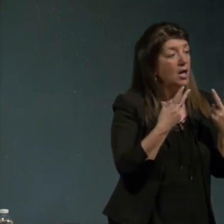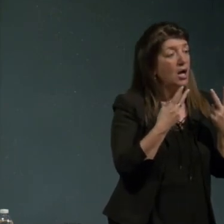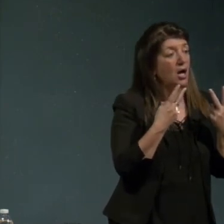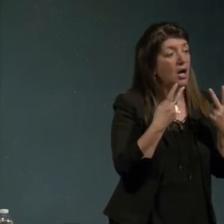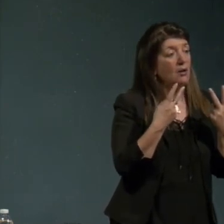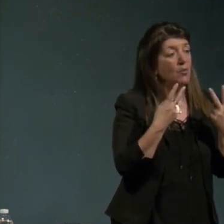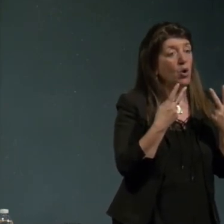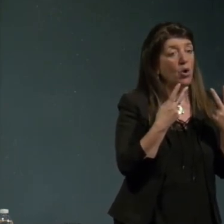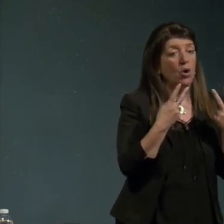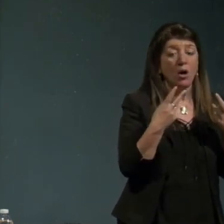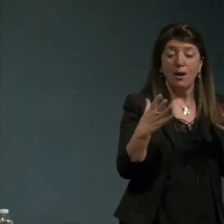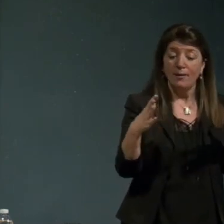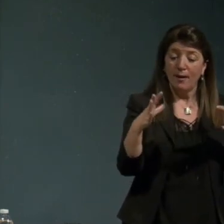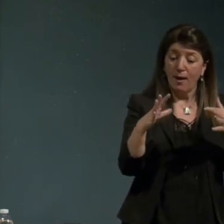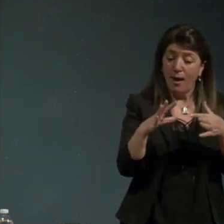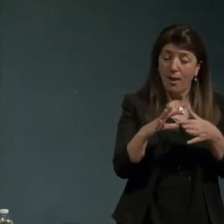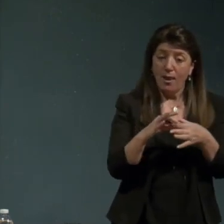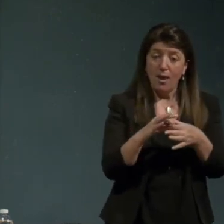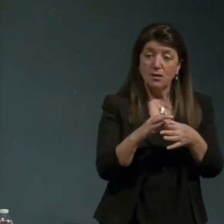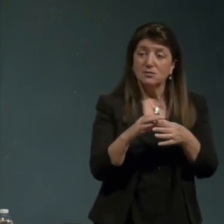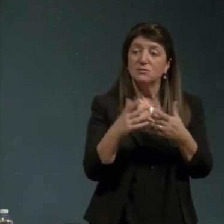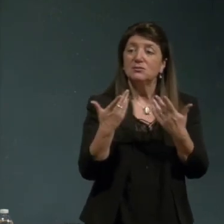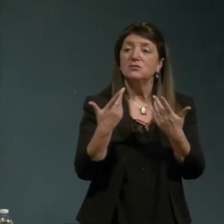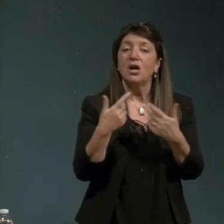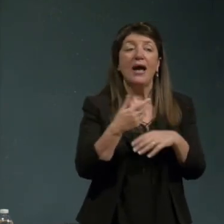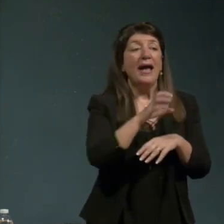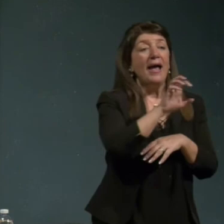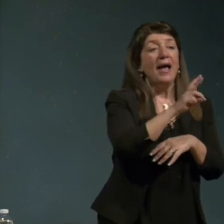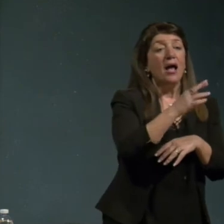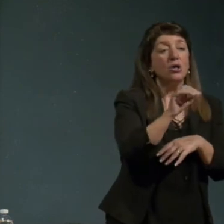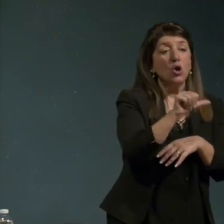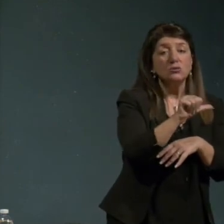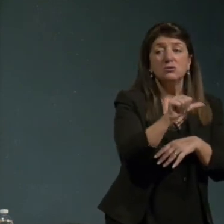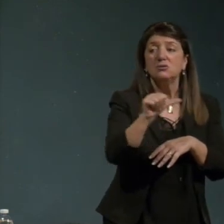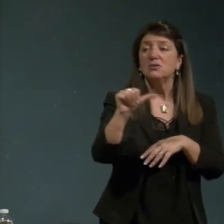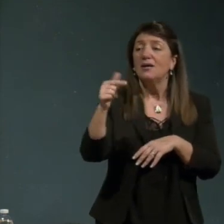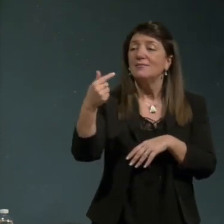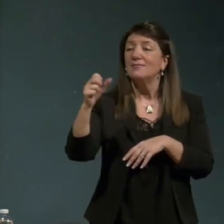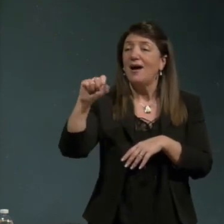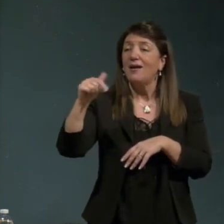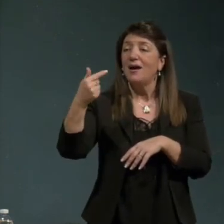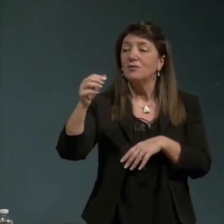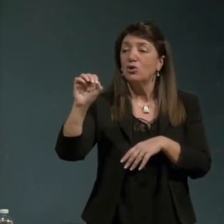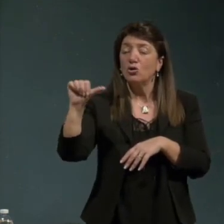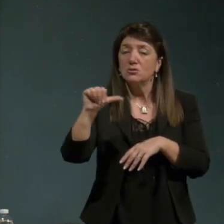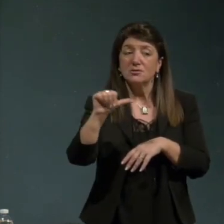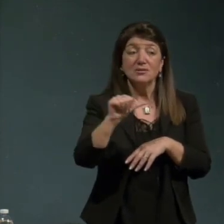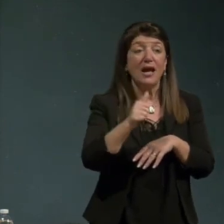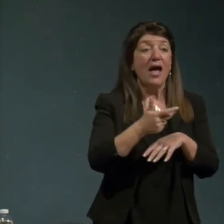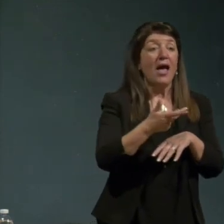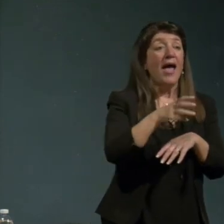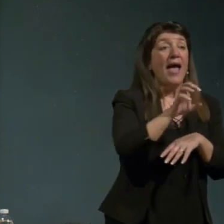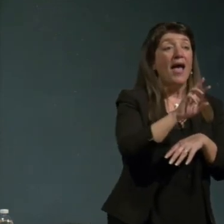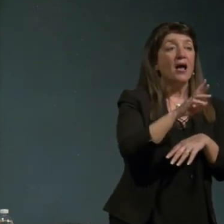tra Eros e Thanatos come diceva Eros sono tutte le forze